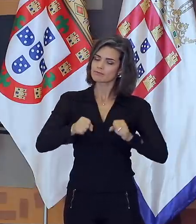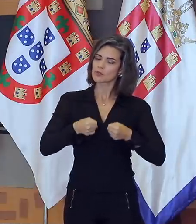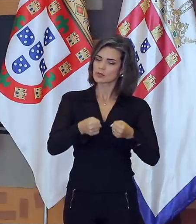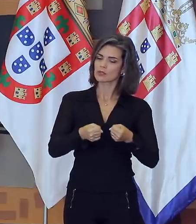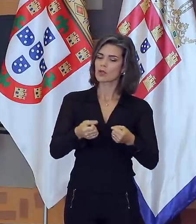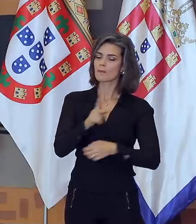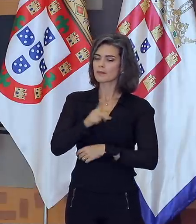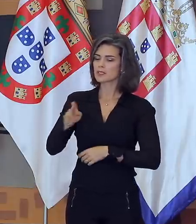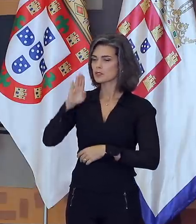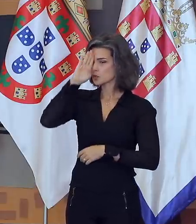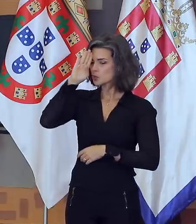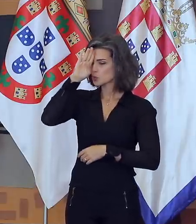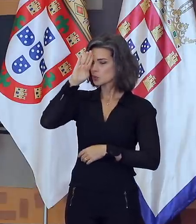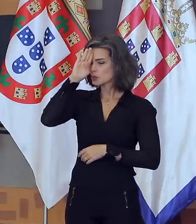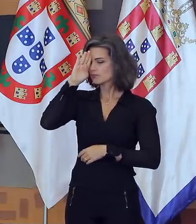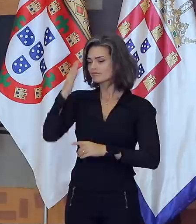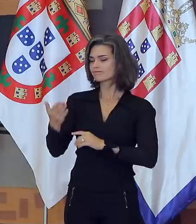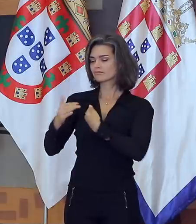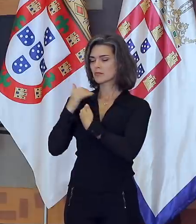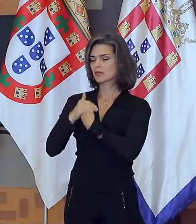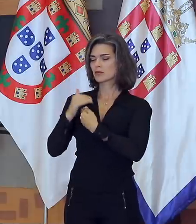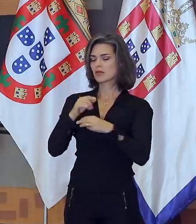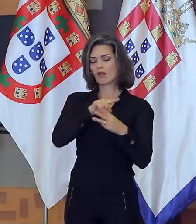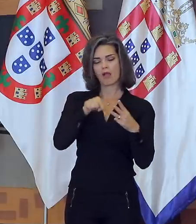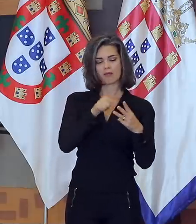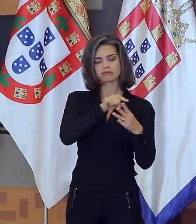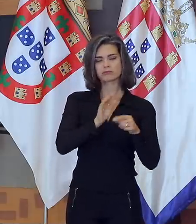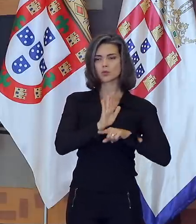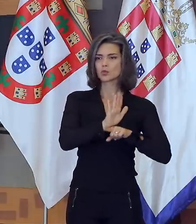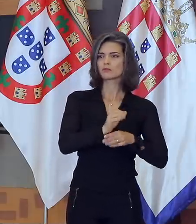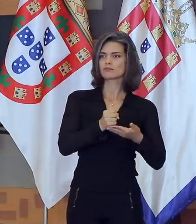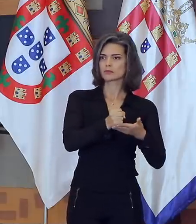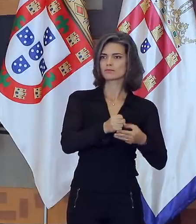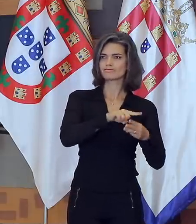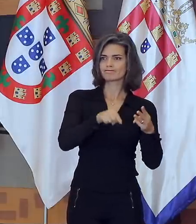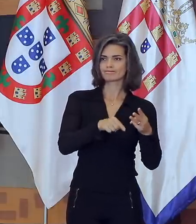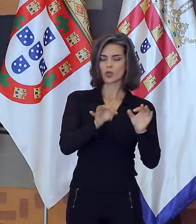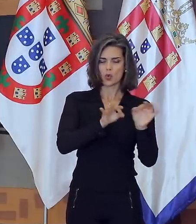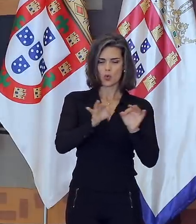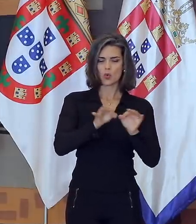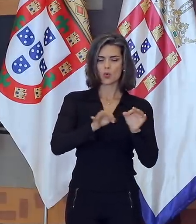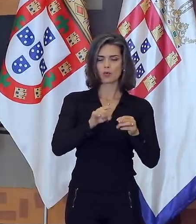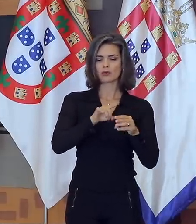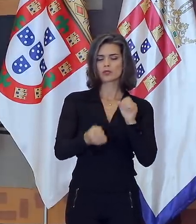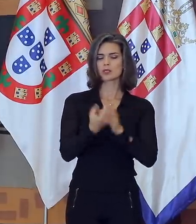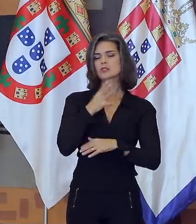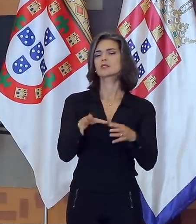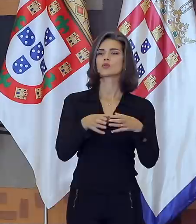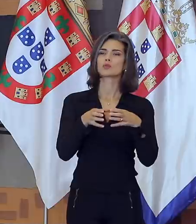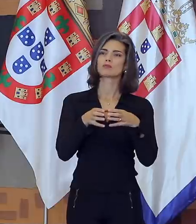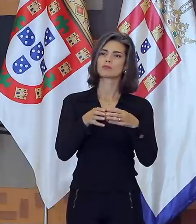Bolsonaro me instruiu a concentrar as energias do Itamaraty. Foi a partir daí que organizamos o nosso núcleo de